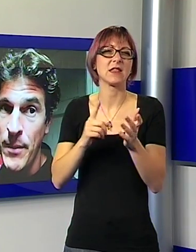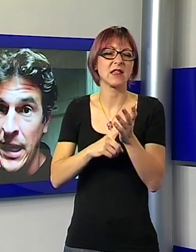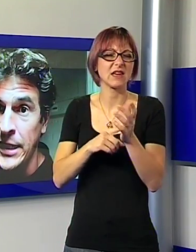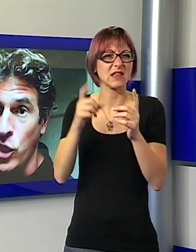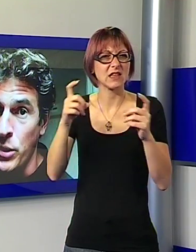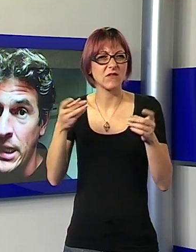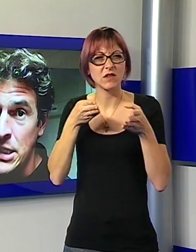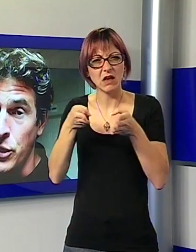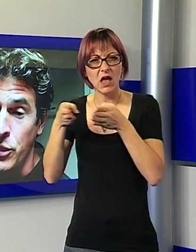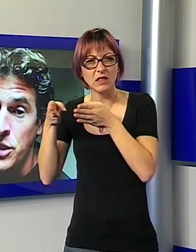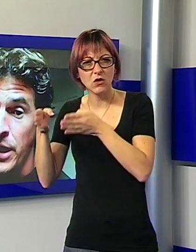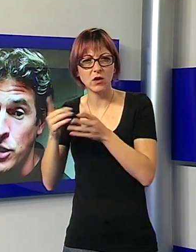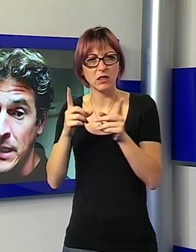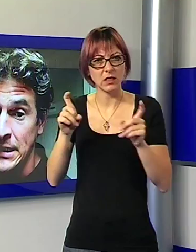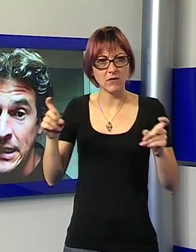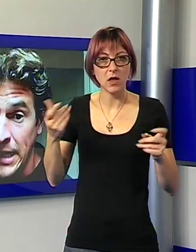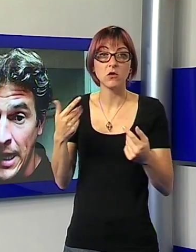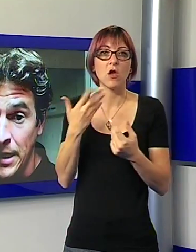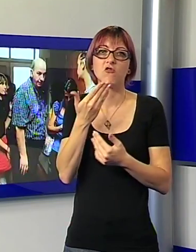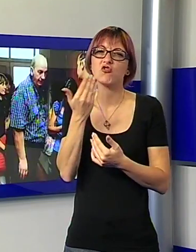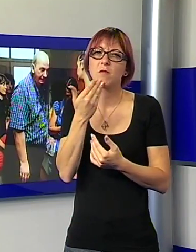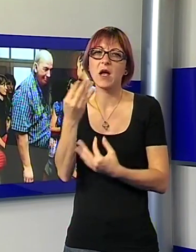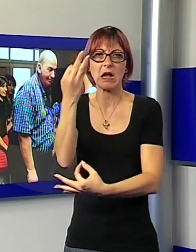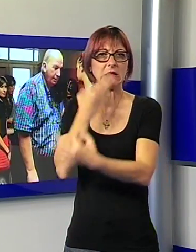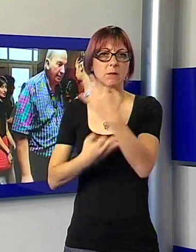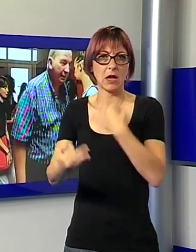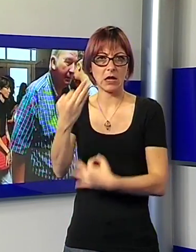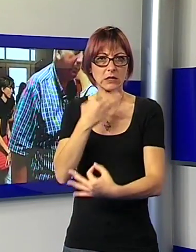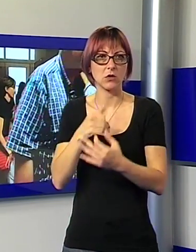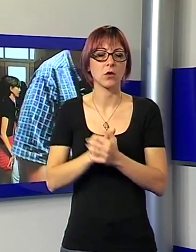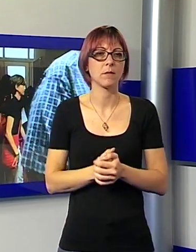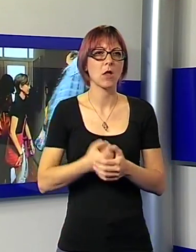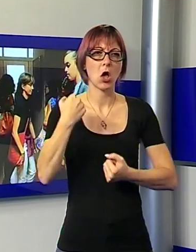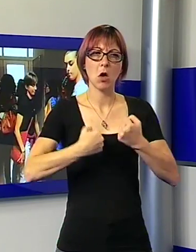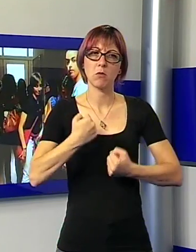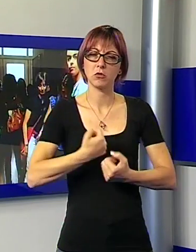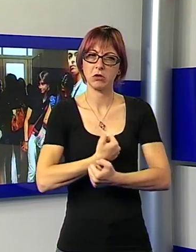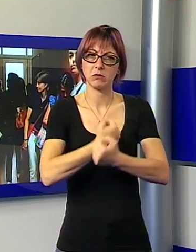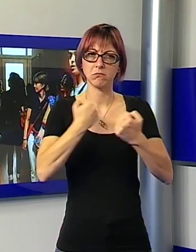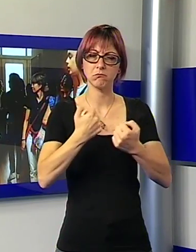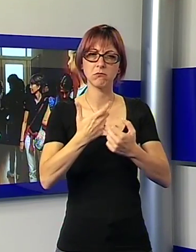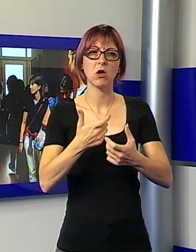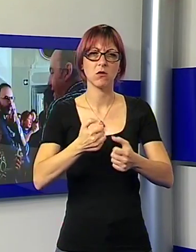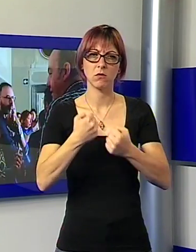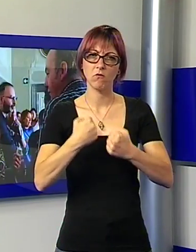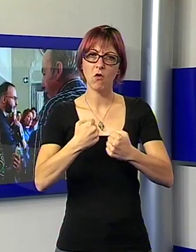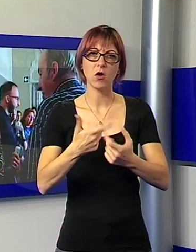mancata comunicazione, non ci vengono spiegati criteri. Le proteste più forti arrivano dai vincitori del concorso che a Lucca ritengono di essere